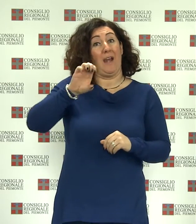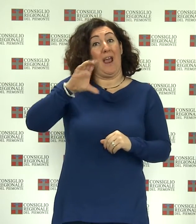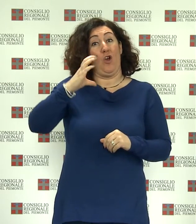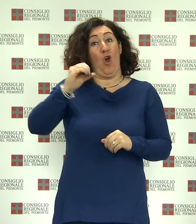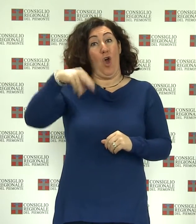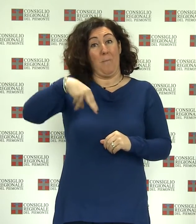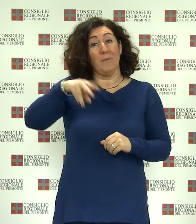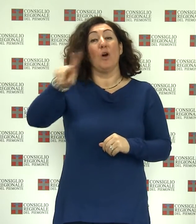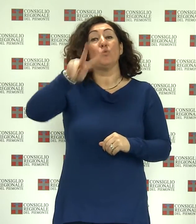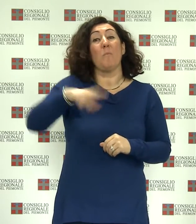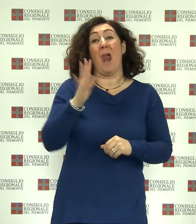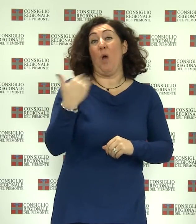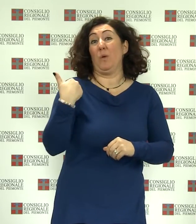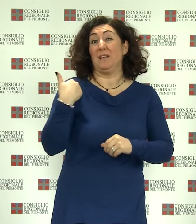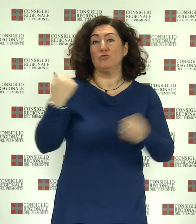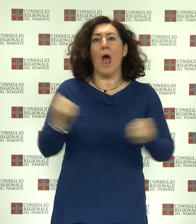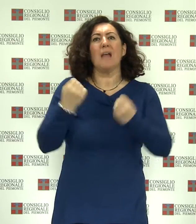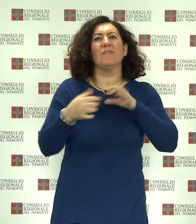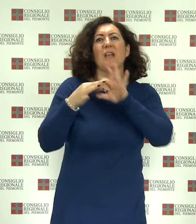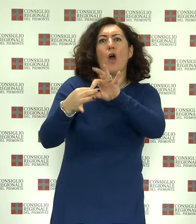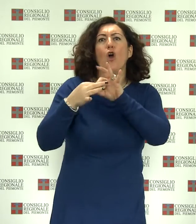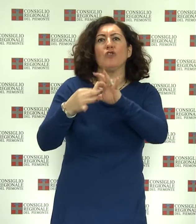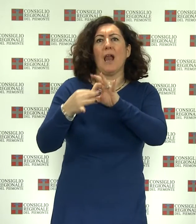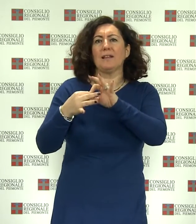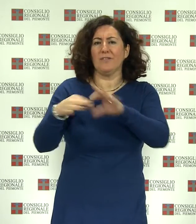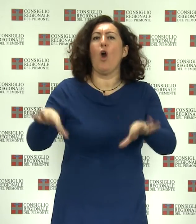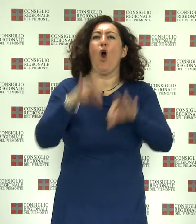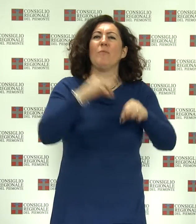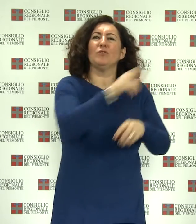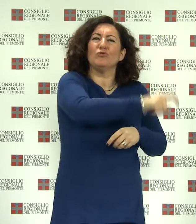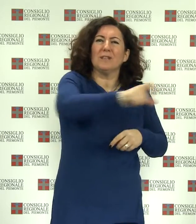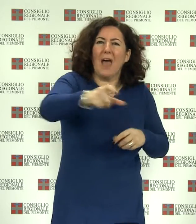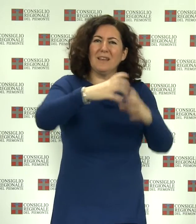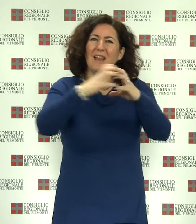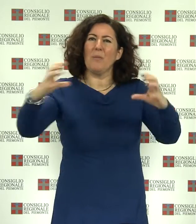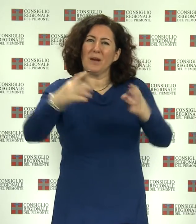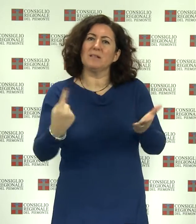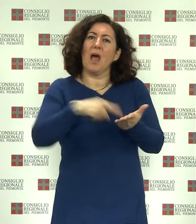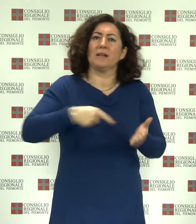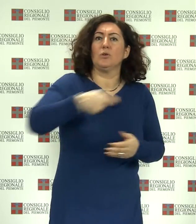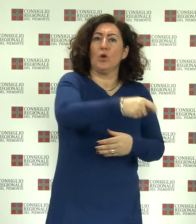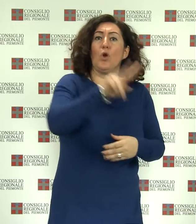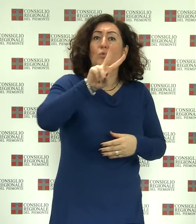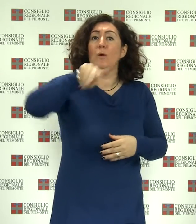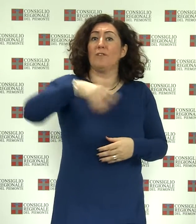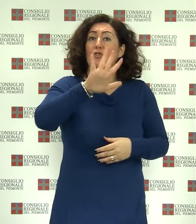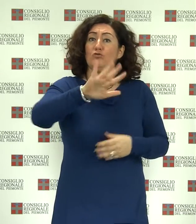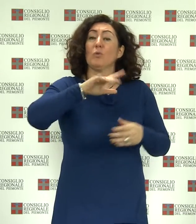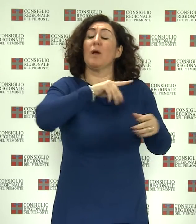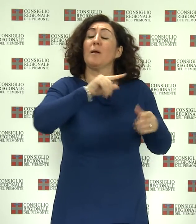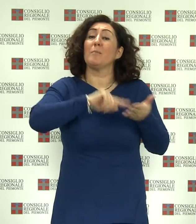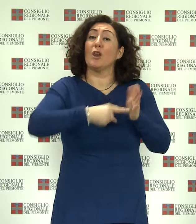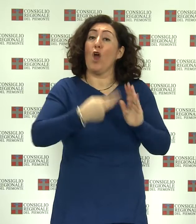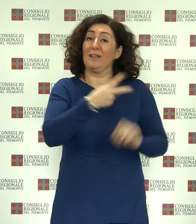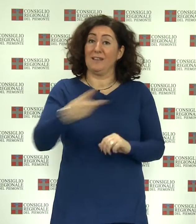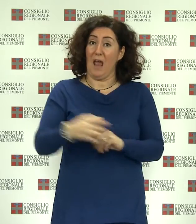restituire 2,3 milioni di euro a cittadini e imprese piemontesi Ciò è avvenuto grazie all'elevata percentuale di contenziosi